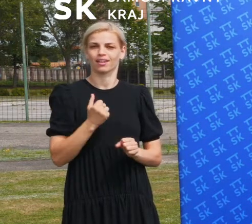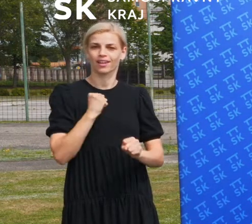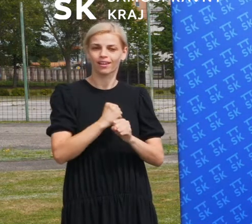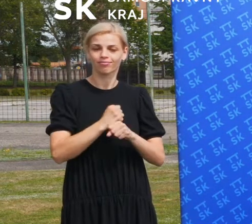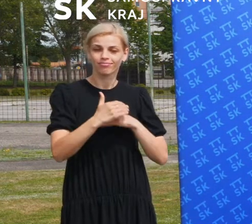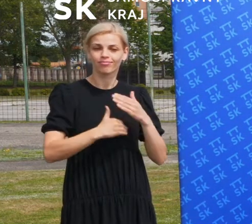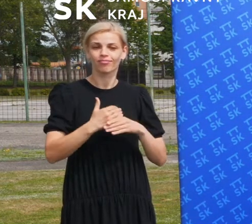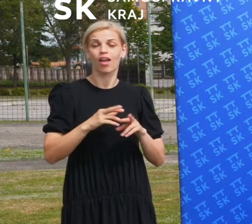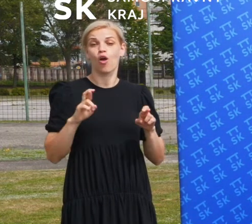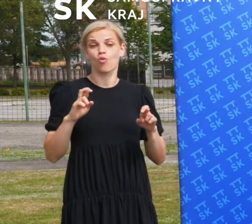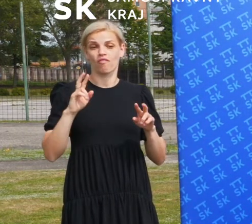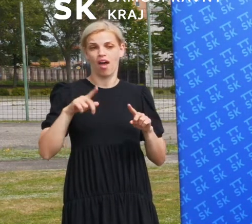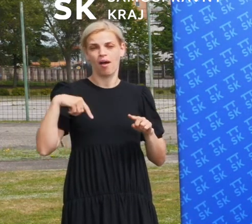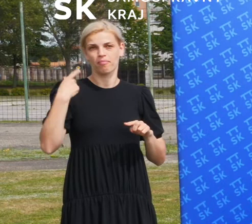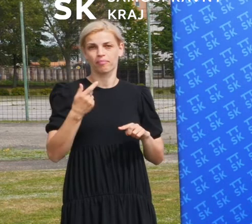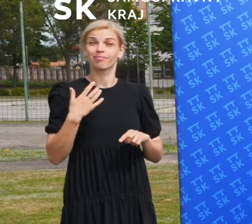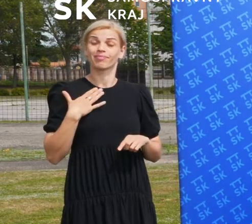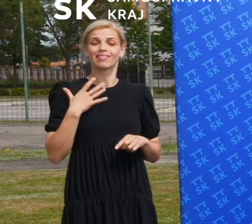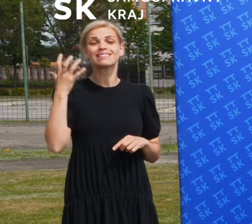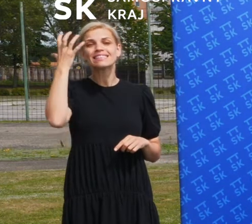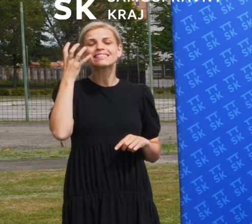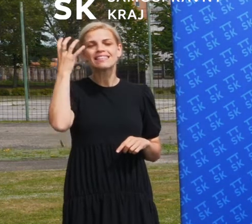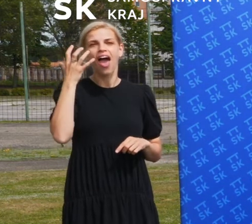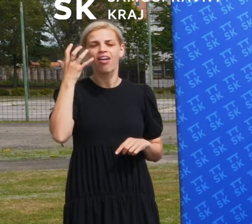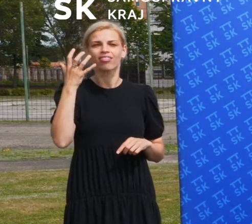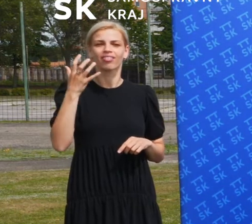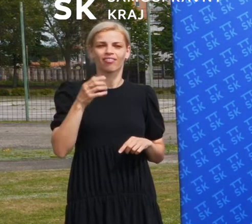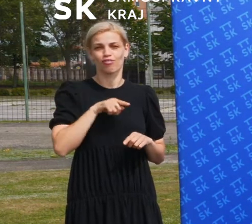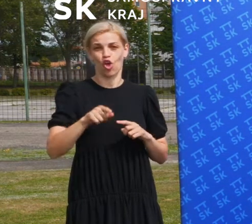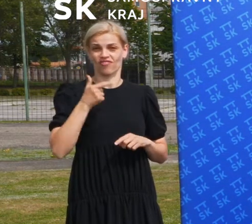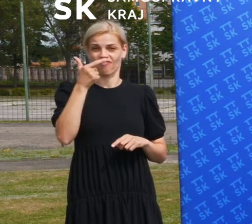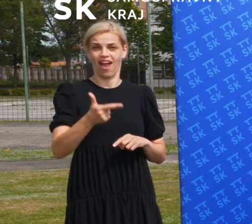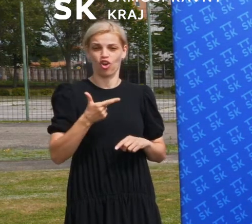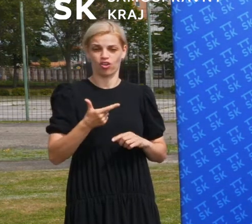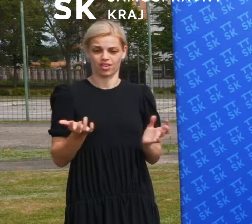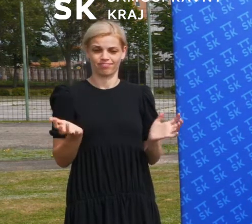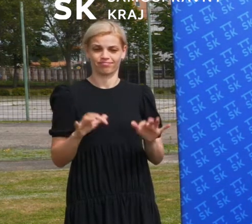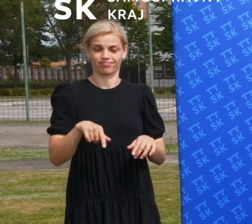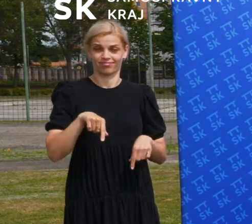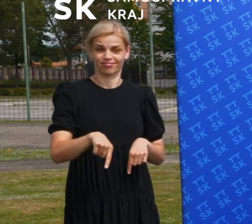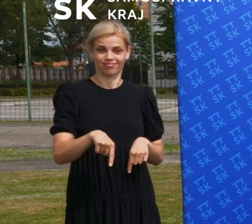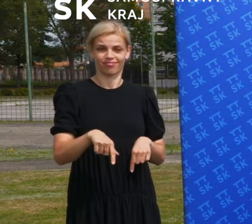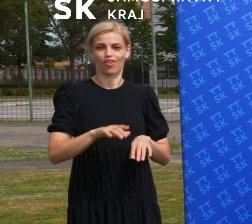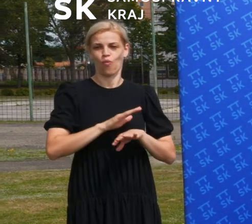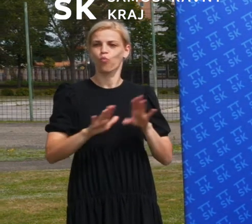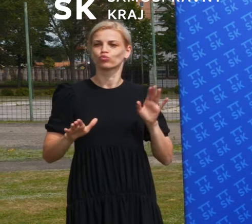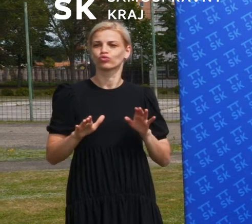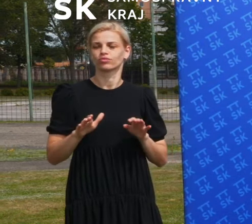v horizonte. Môj sen je dvoch rokov, aby sme dokázali